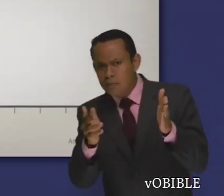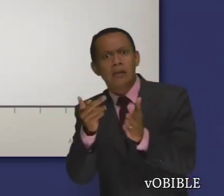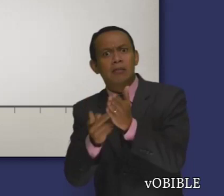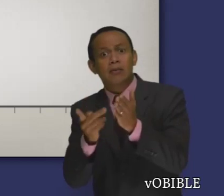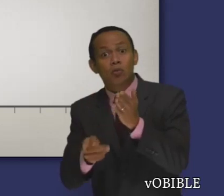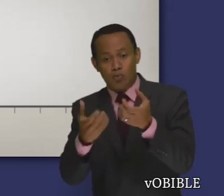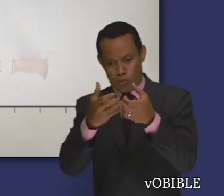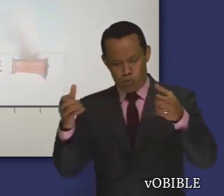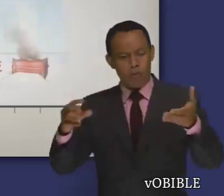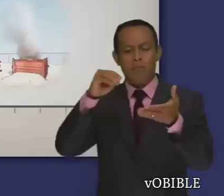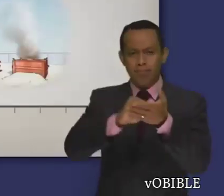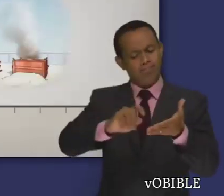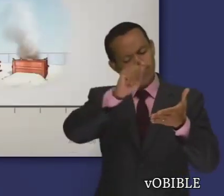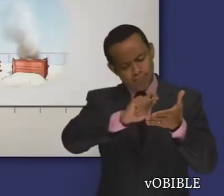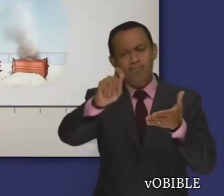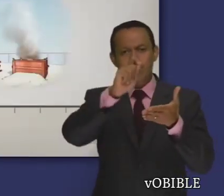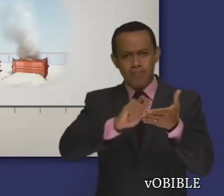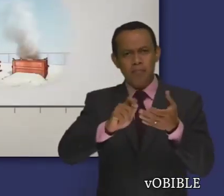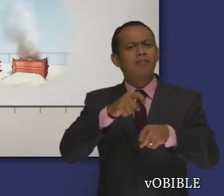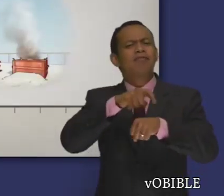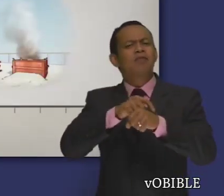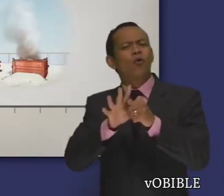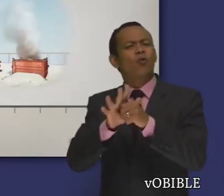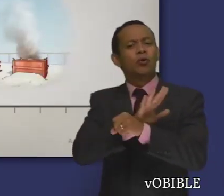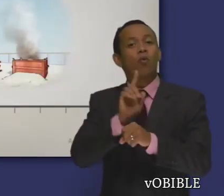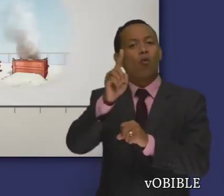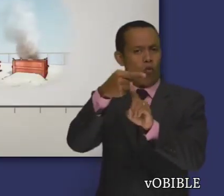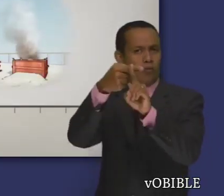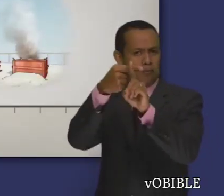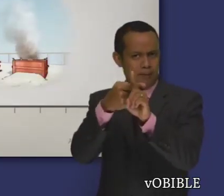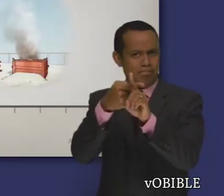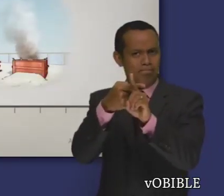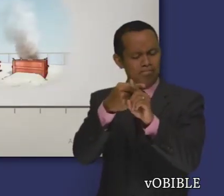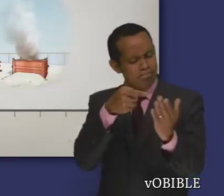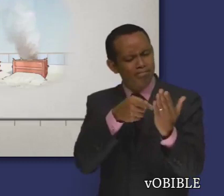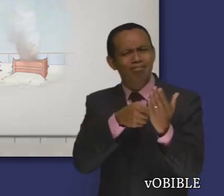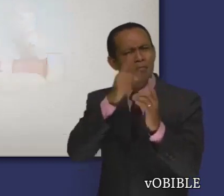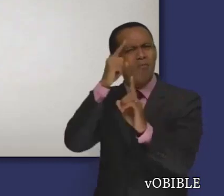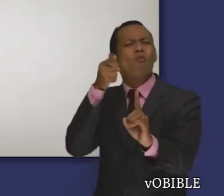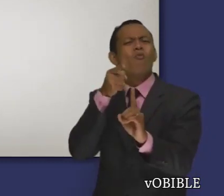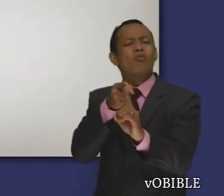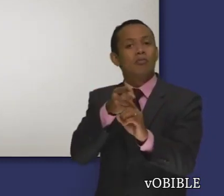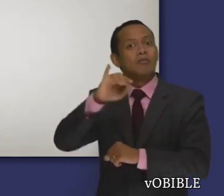periodo de un mes y cuenta sucesos que ocurrieron justo después de la construcción del tabernáculo.